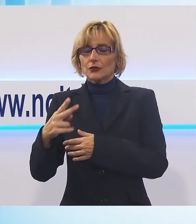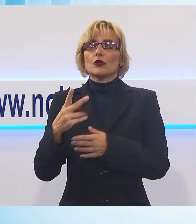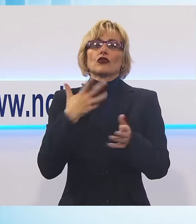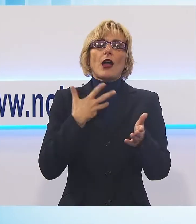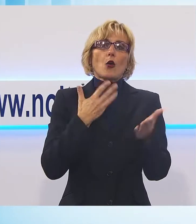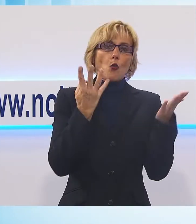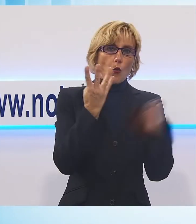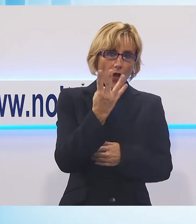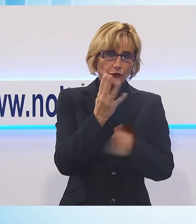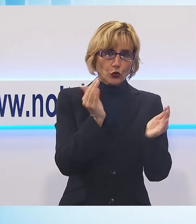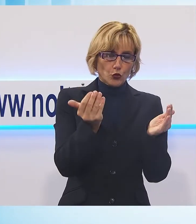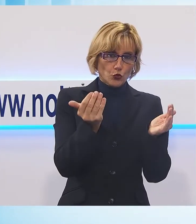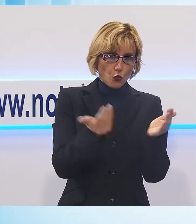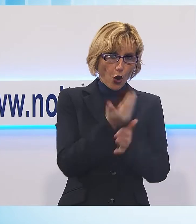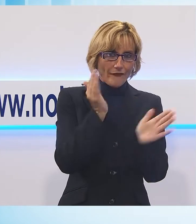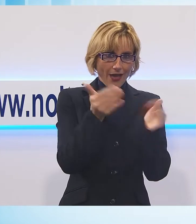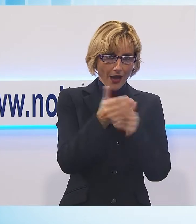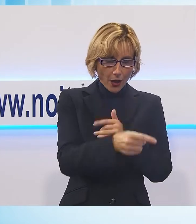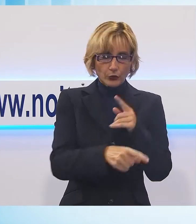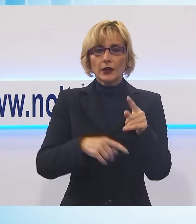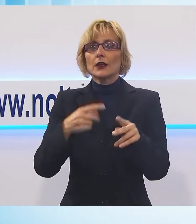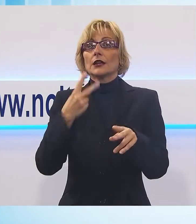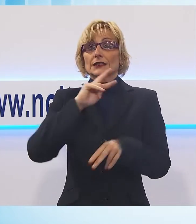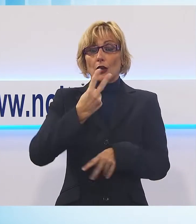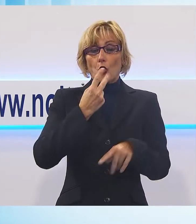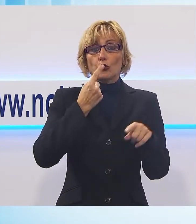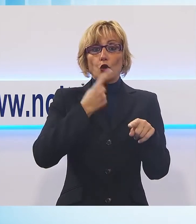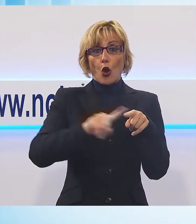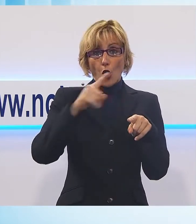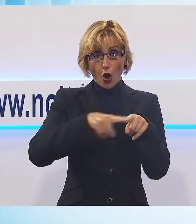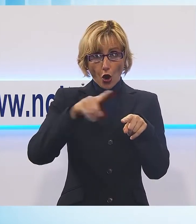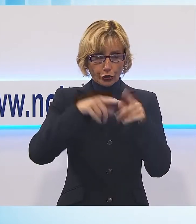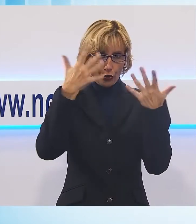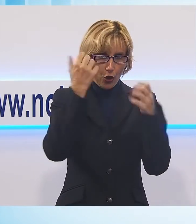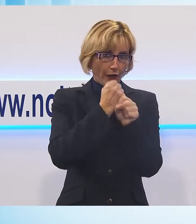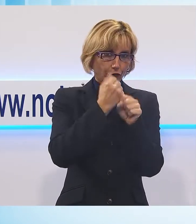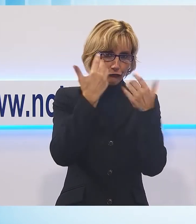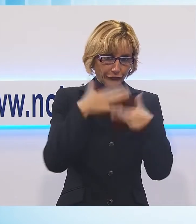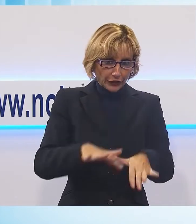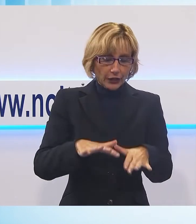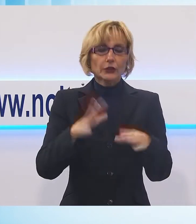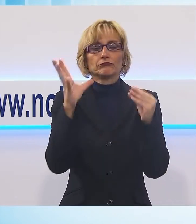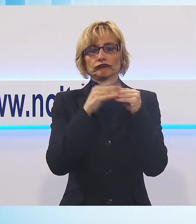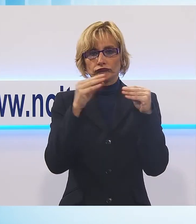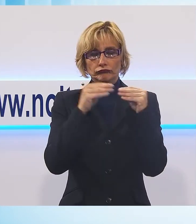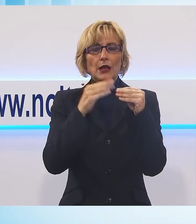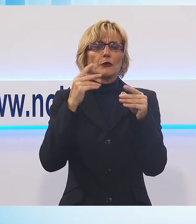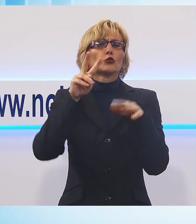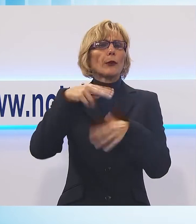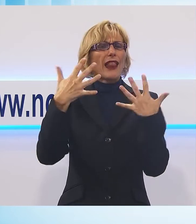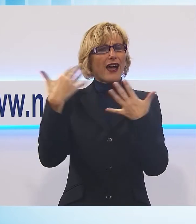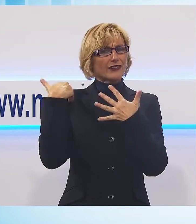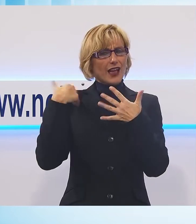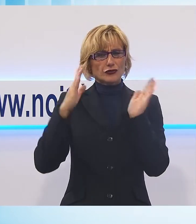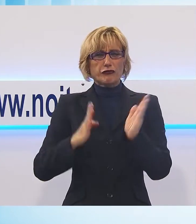In pratica sono stati ultimati i lavori del secondo lotto ristrutturando e modernando il fabbricato in muratura dichiarato inagibile nel 2010